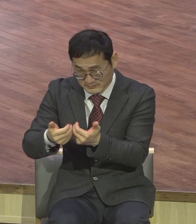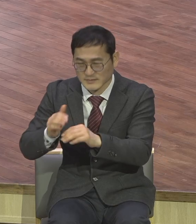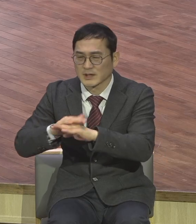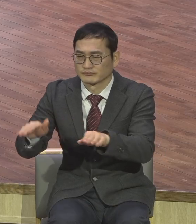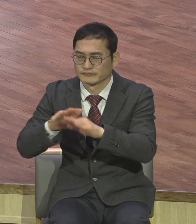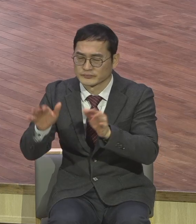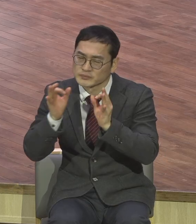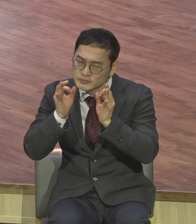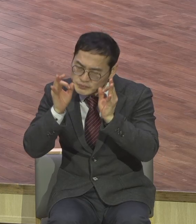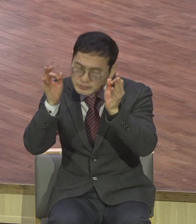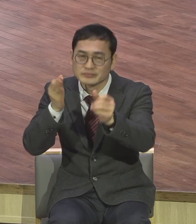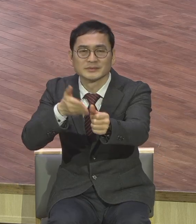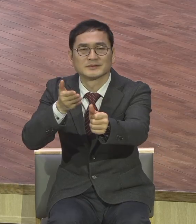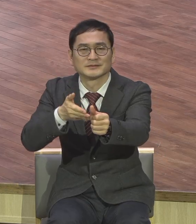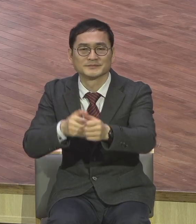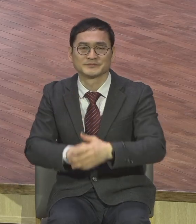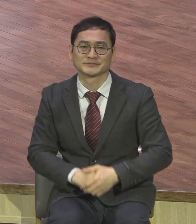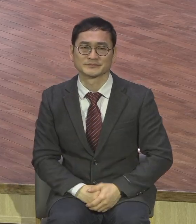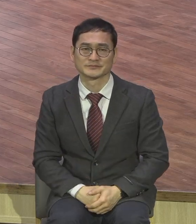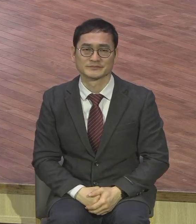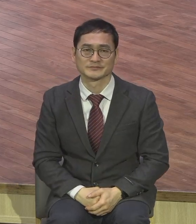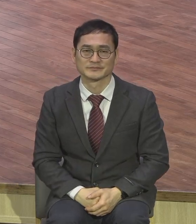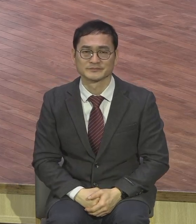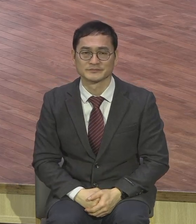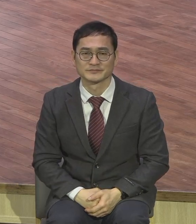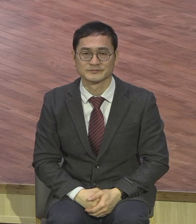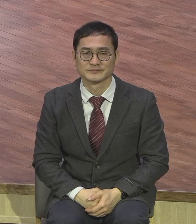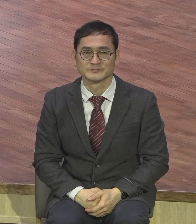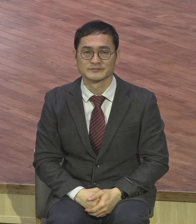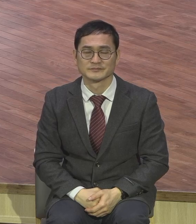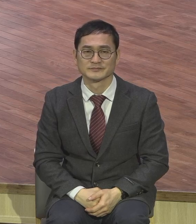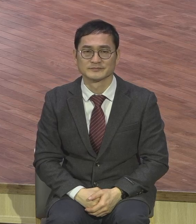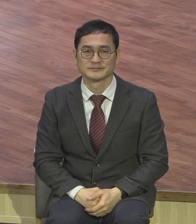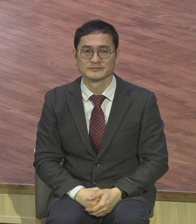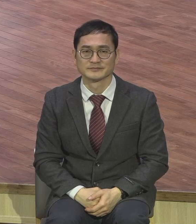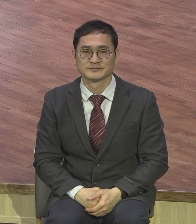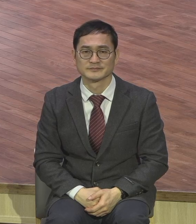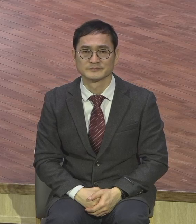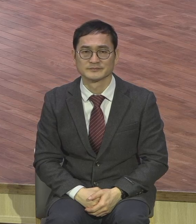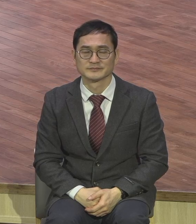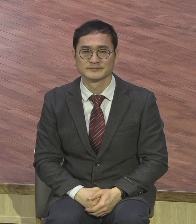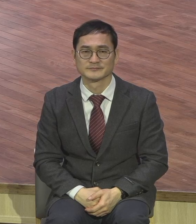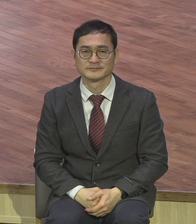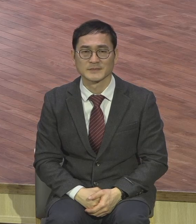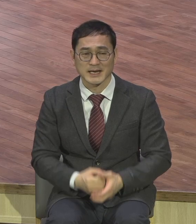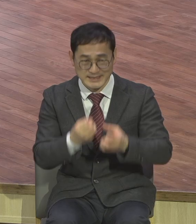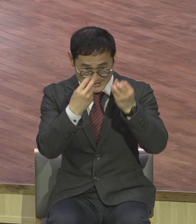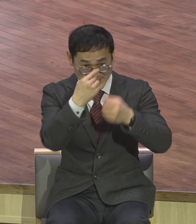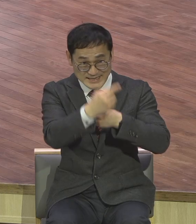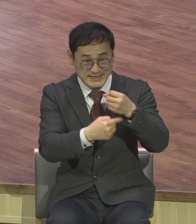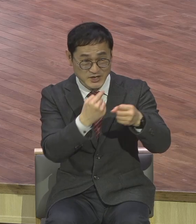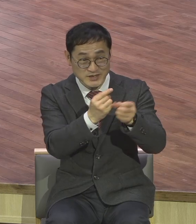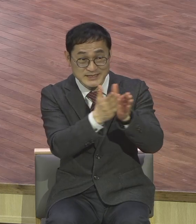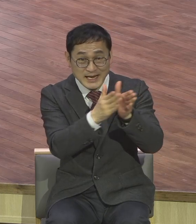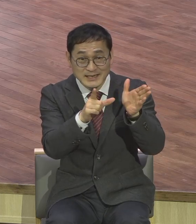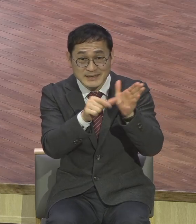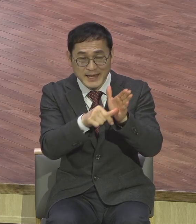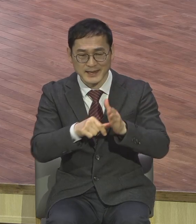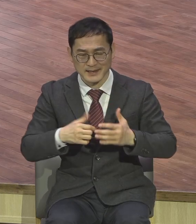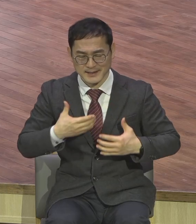축복해 주신다고 그러면서 마음 편안하게 새해를 맞이할 수 있기를 바랍니다 사도 바울은 복음 외의 것은 뭐라